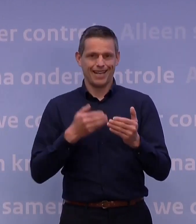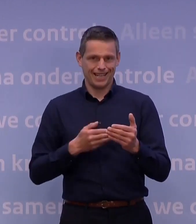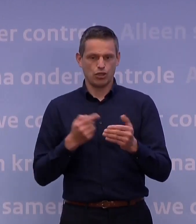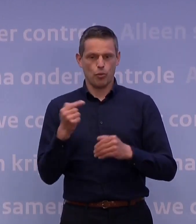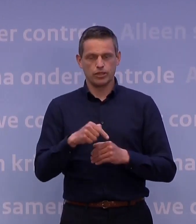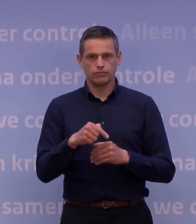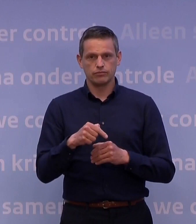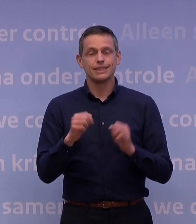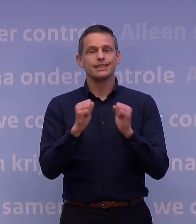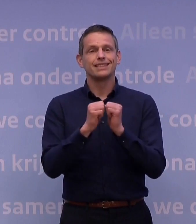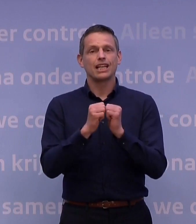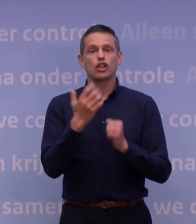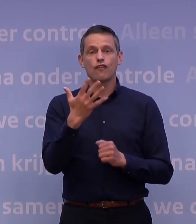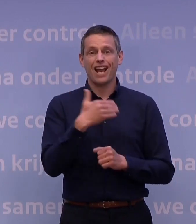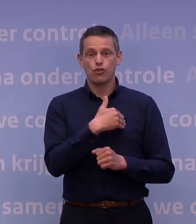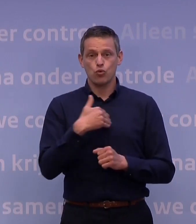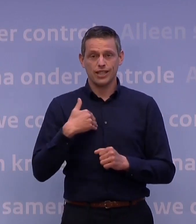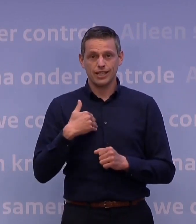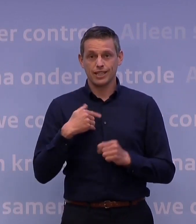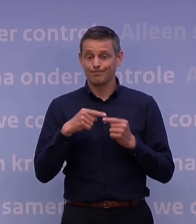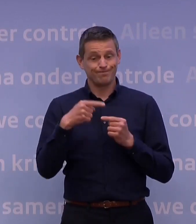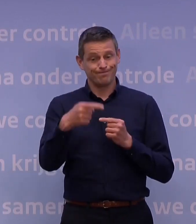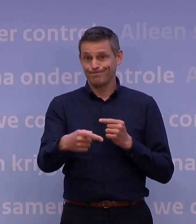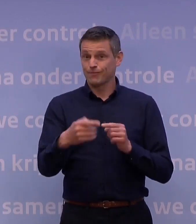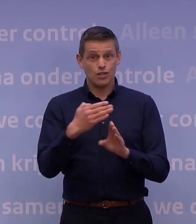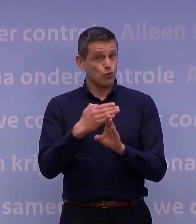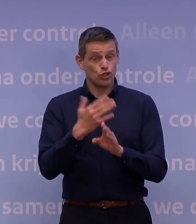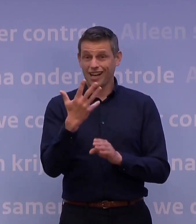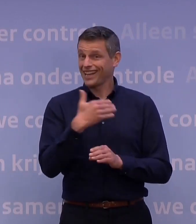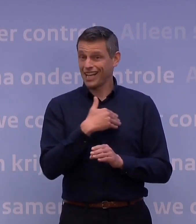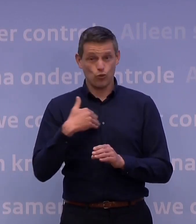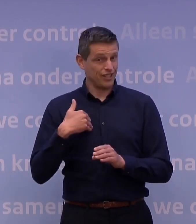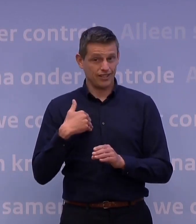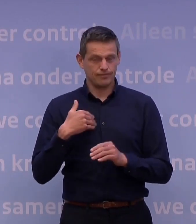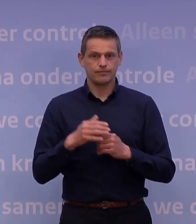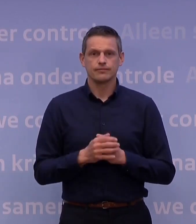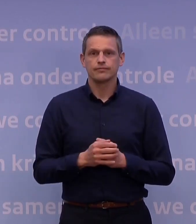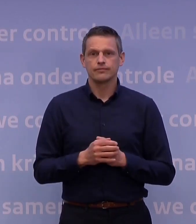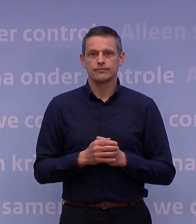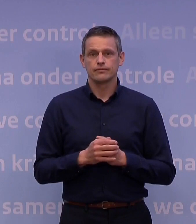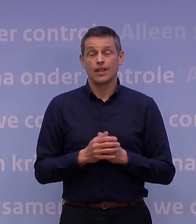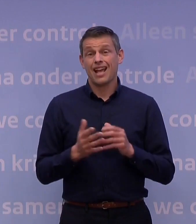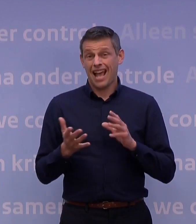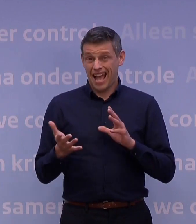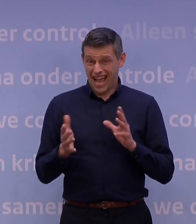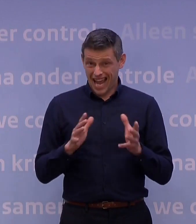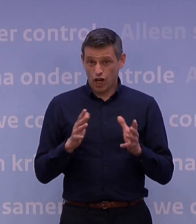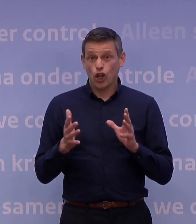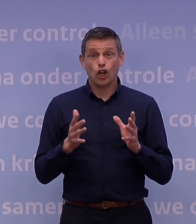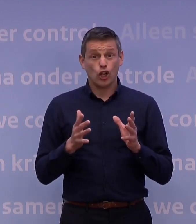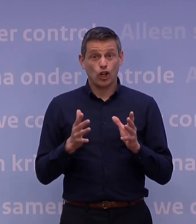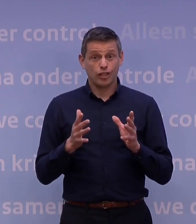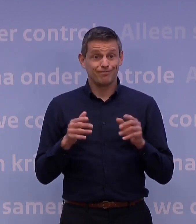zaterdag 5 juni in plaats van woensdag 9 juni. Dat is eigenlijk de kortste